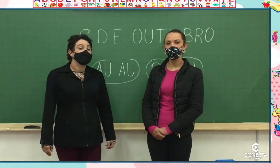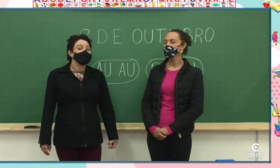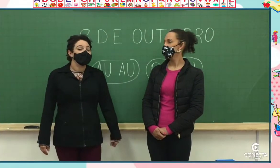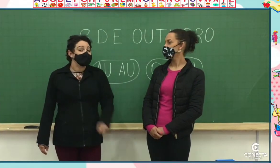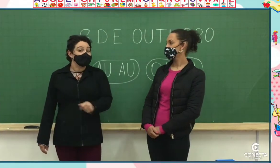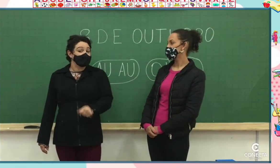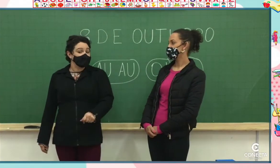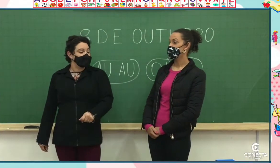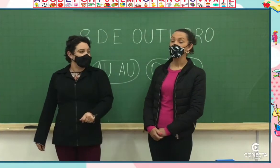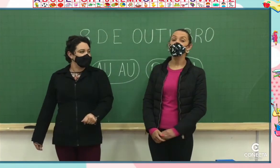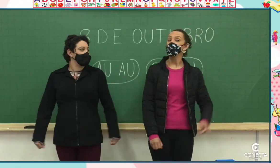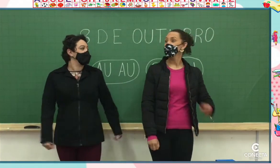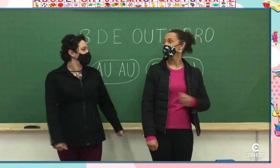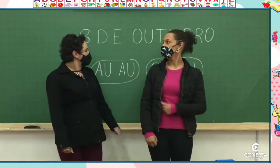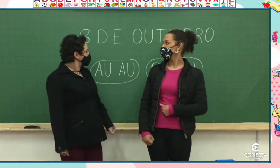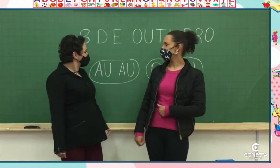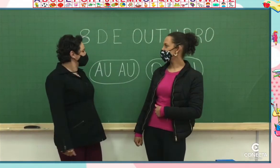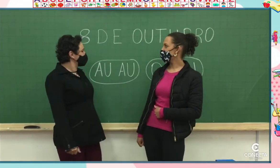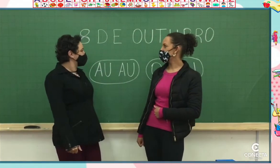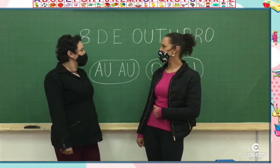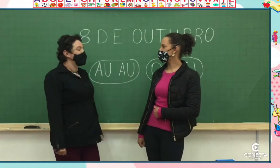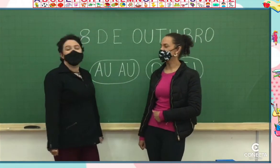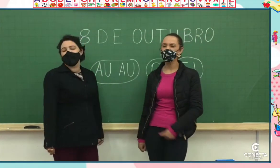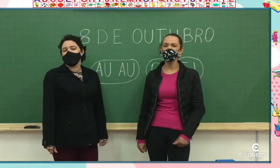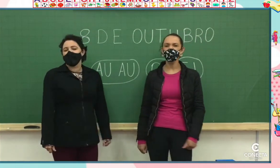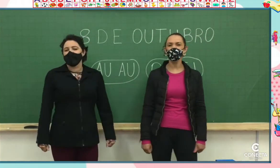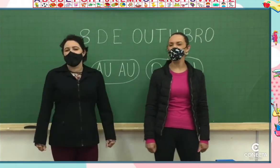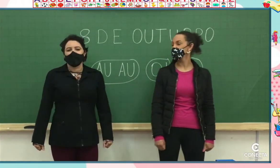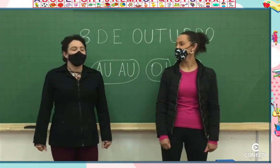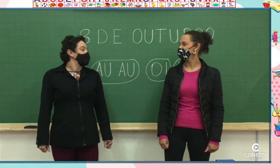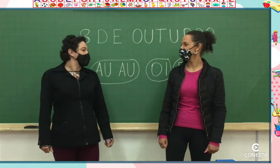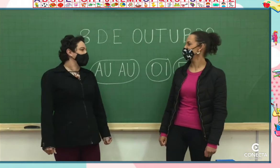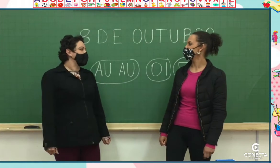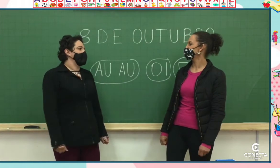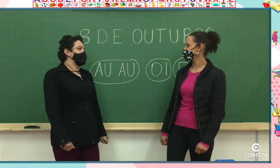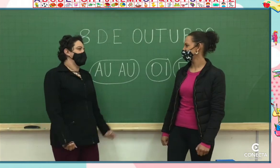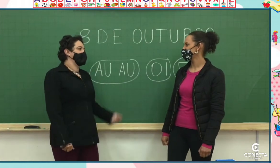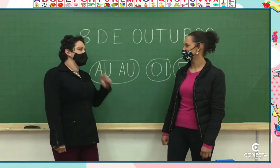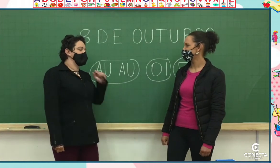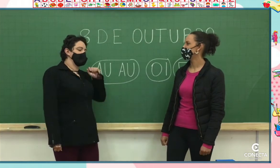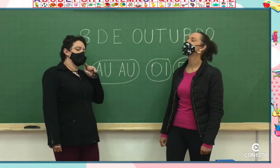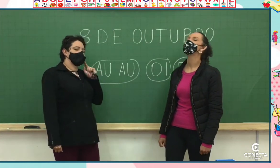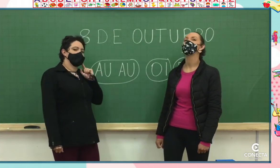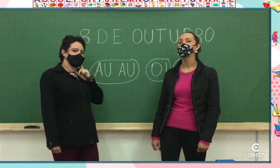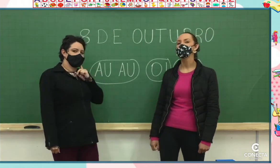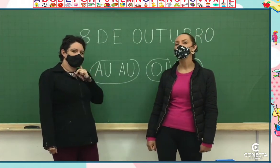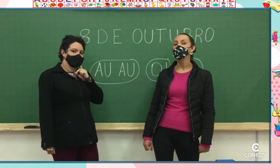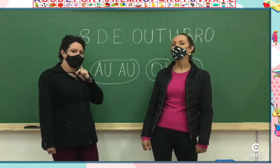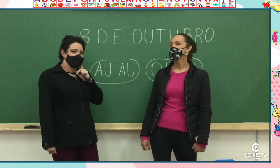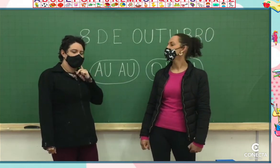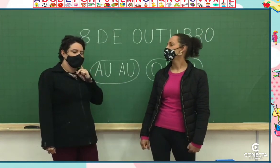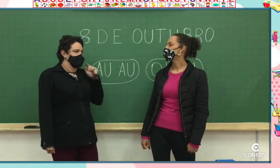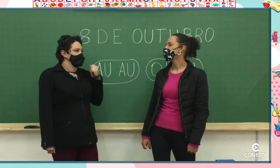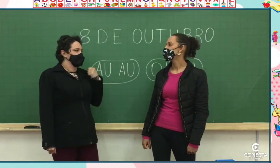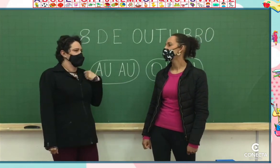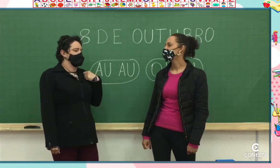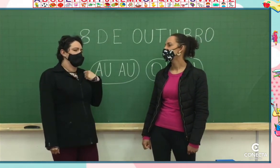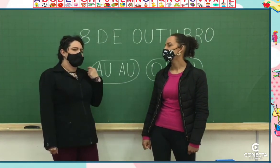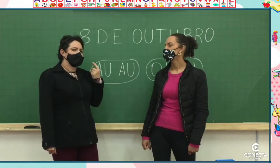E aí, crianças, gostaram da história? Gostou? Eu gostei, professora Lilian. Que legal, Mas eu quero saber agora